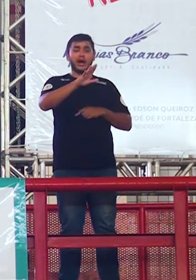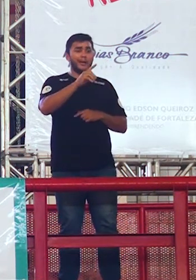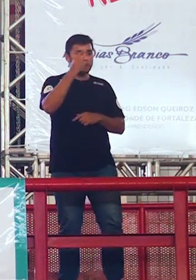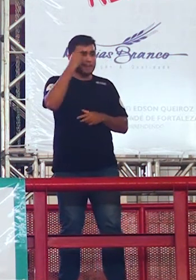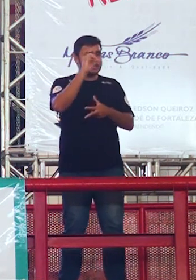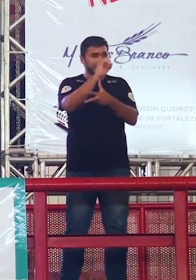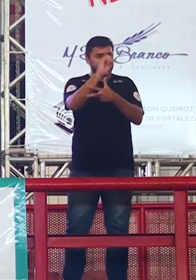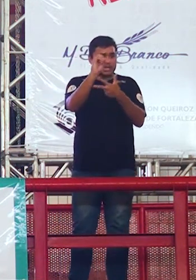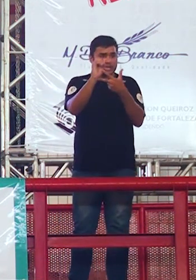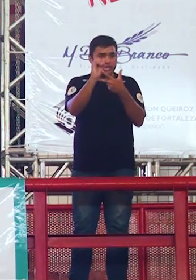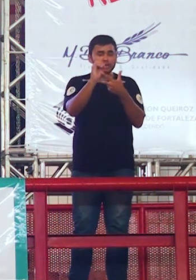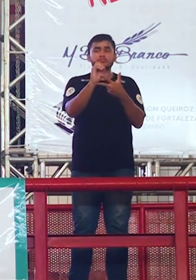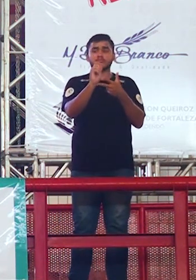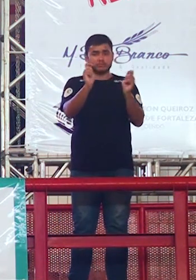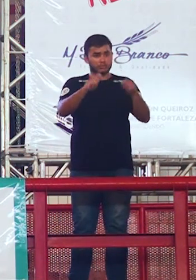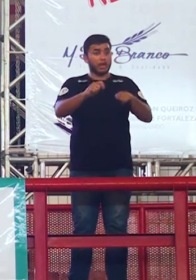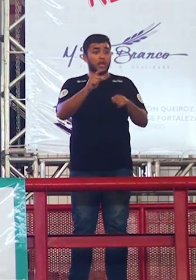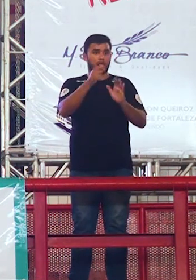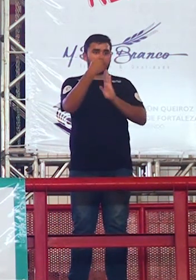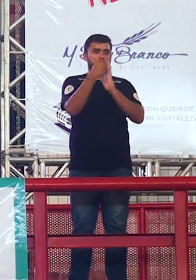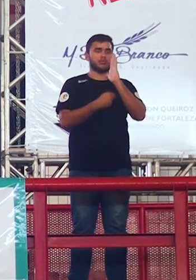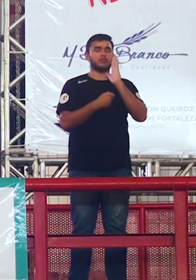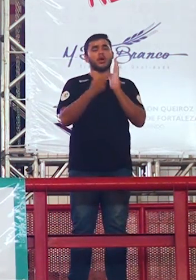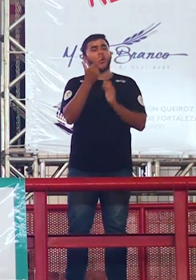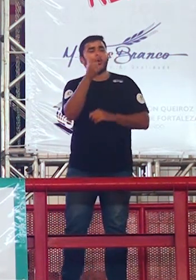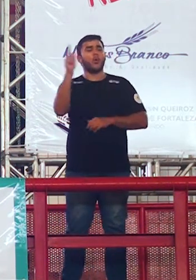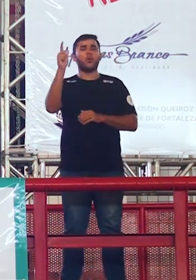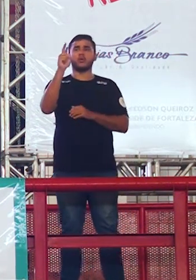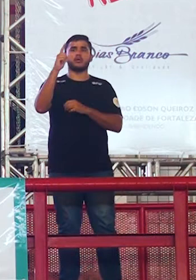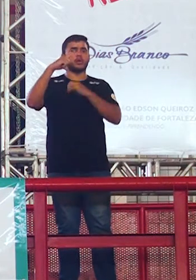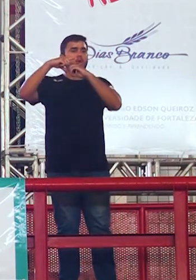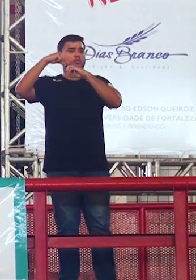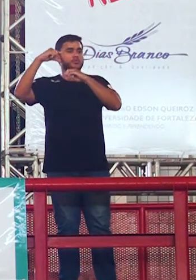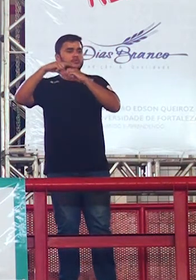ENEM beleza continuemos